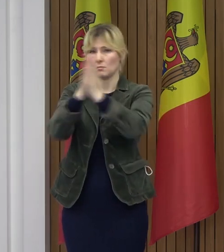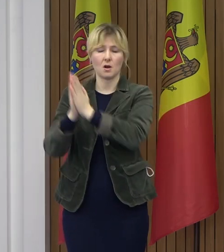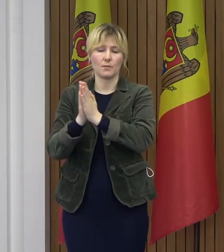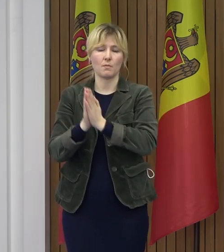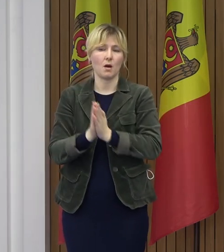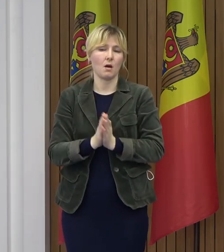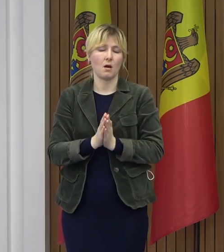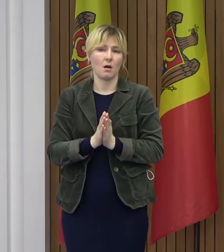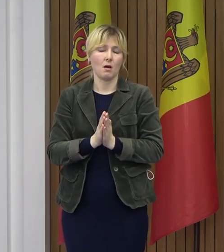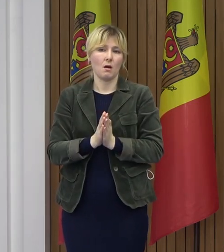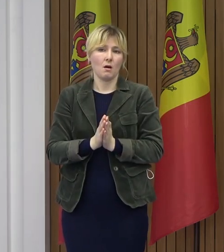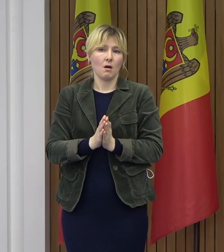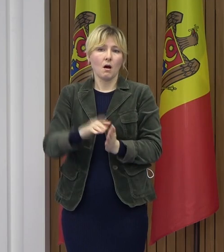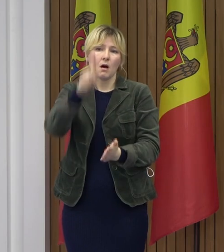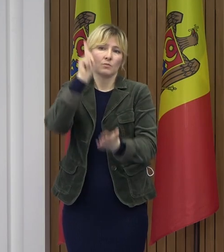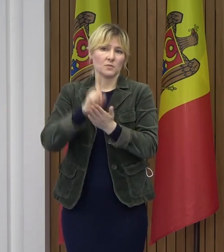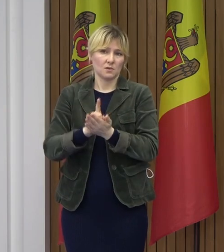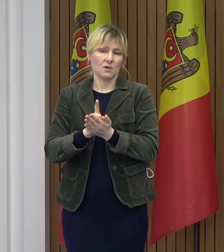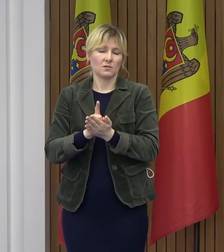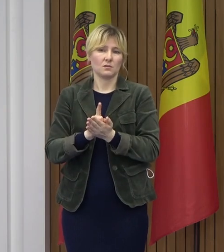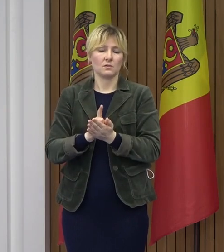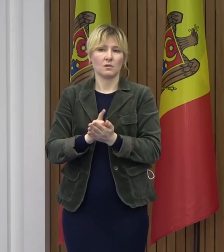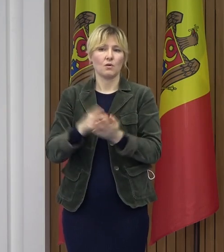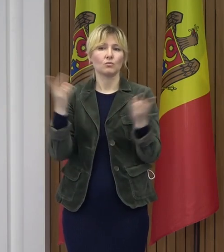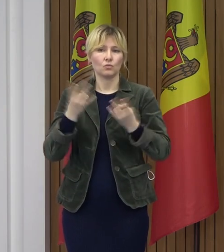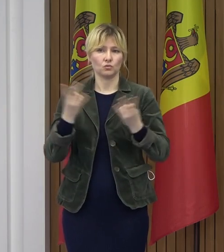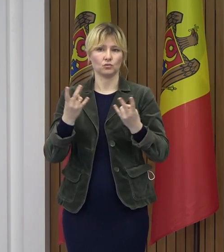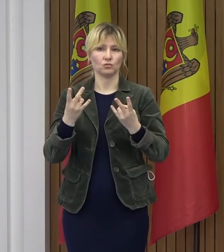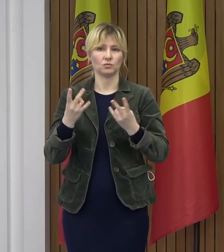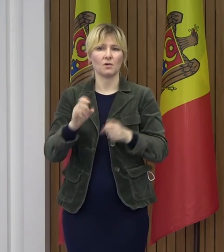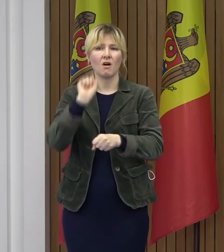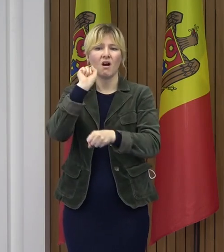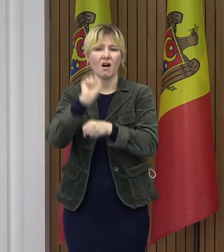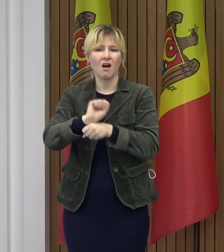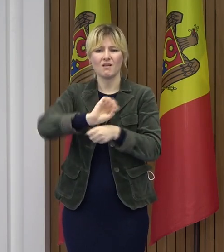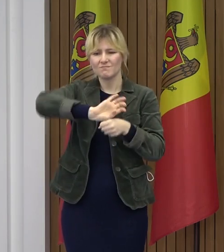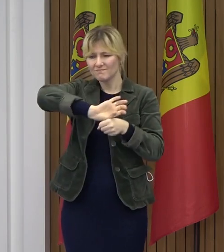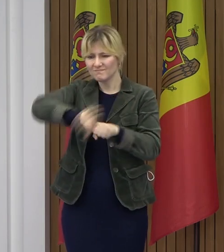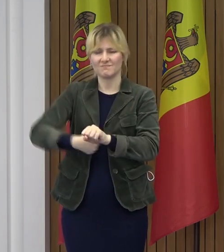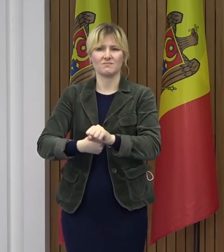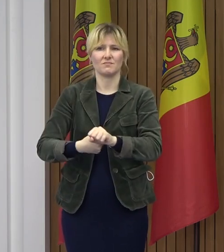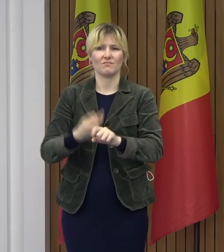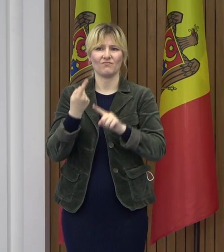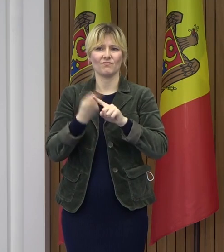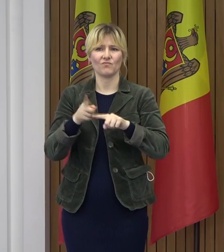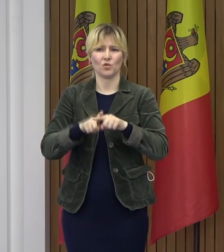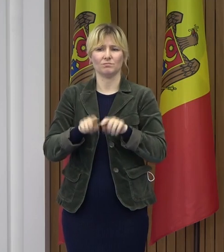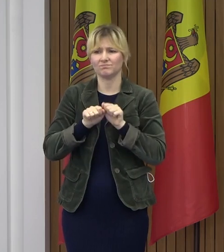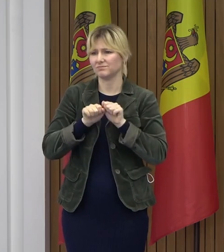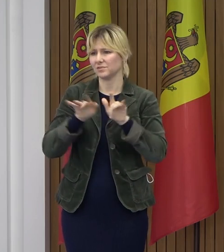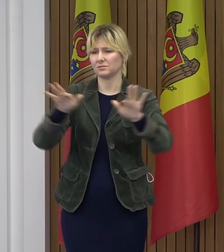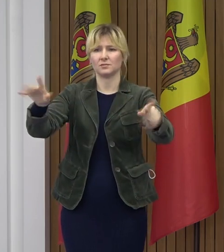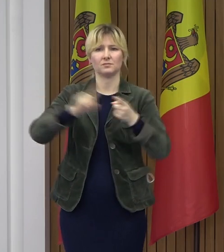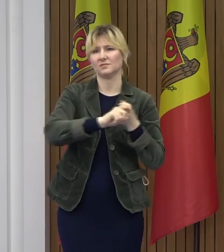soluție de a încetini, sau dacă doriți chiar de a opri extinderea